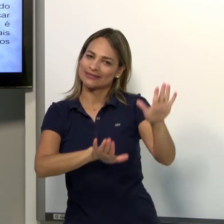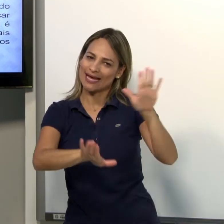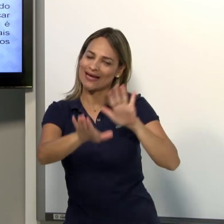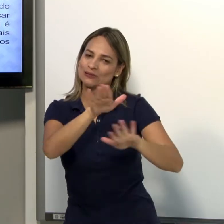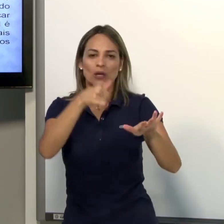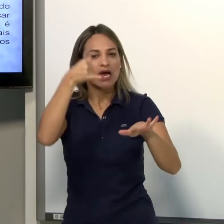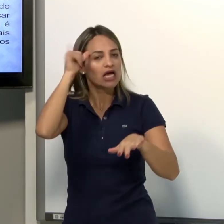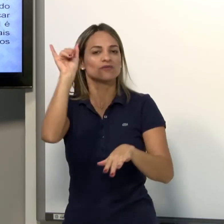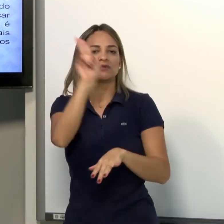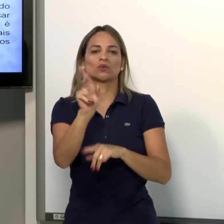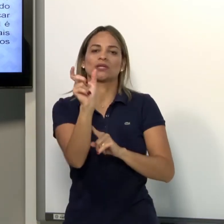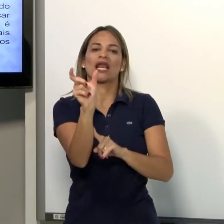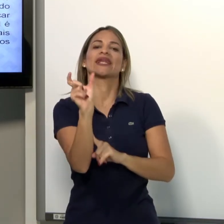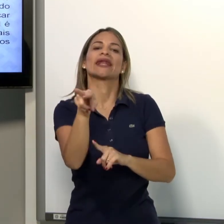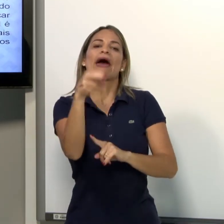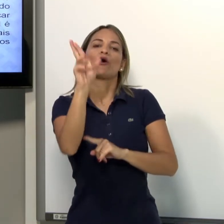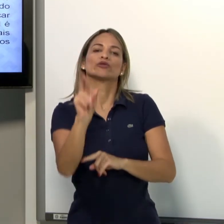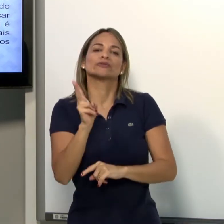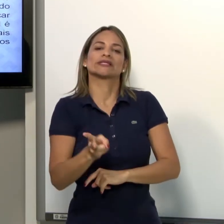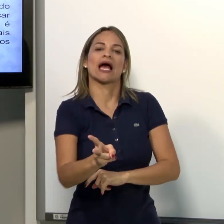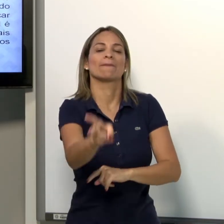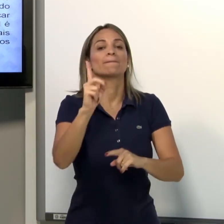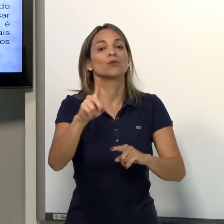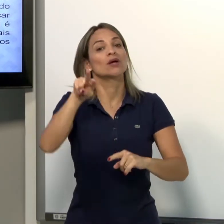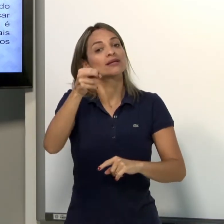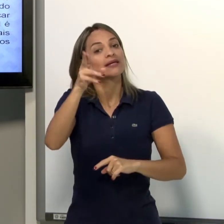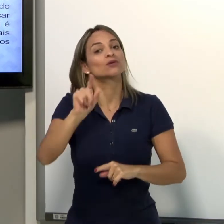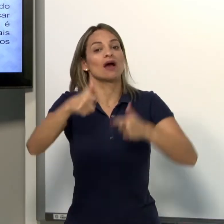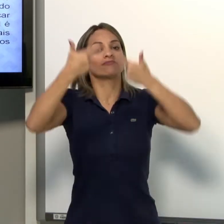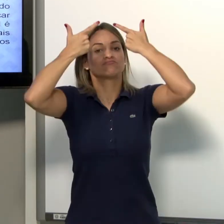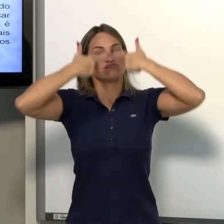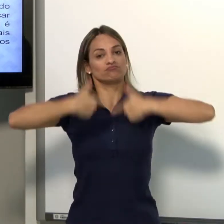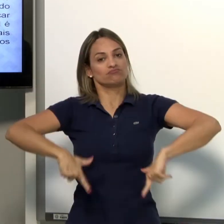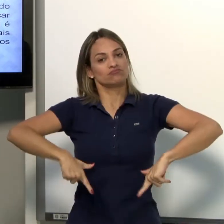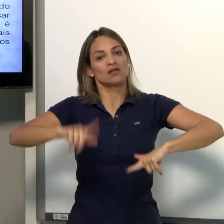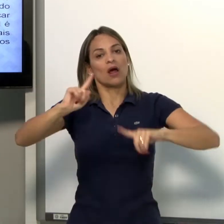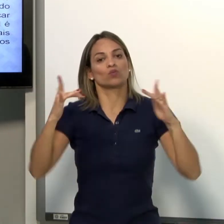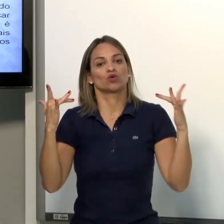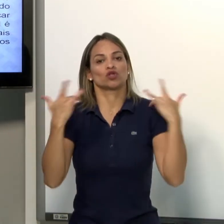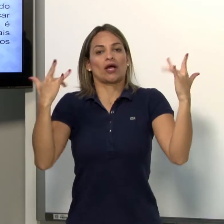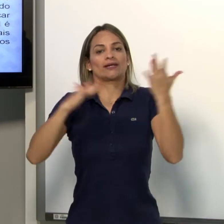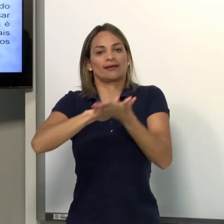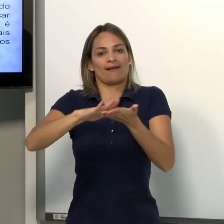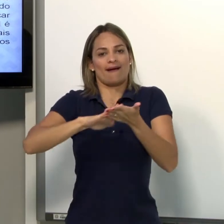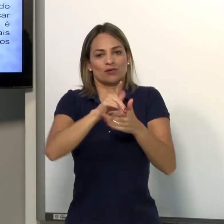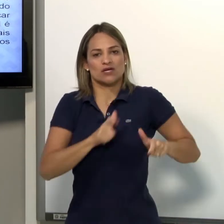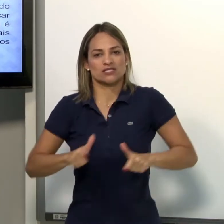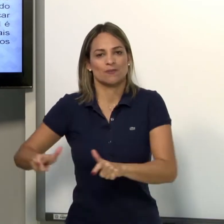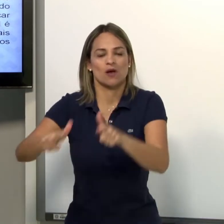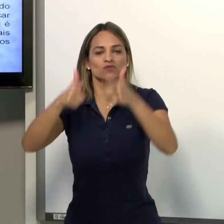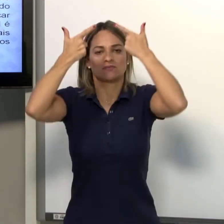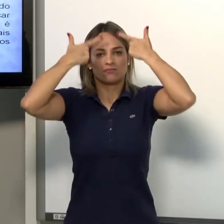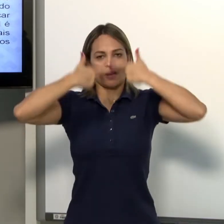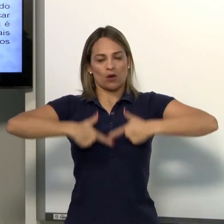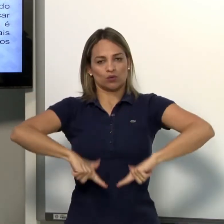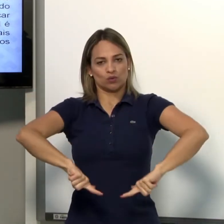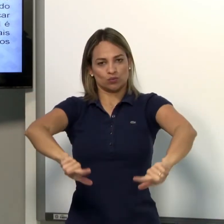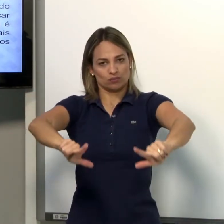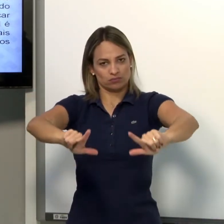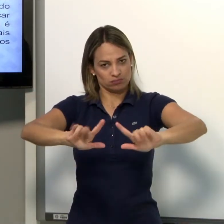do espaço neutro? Não. Não são assim. Deve-se evitar usar essa definição de que todos os sinais